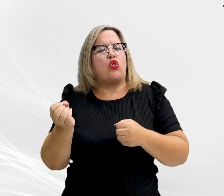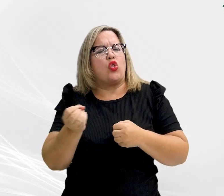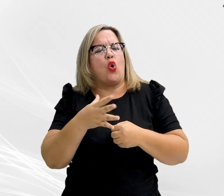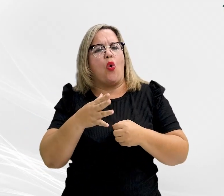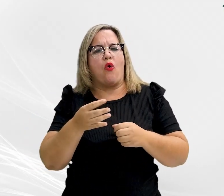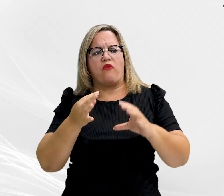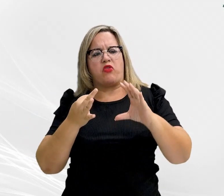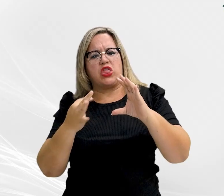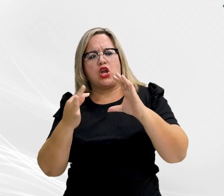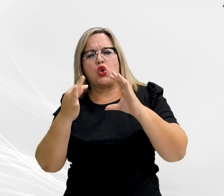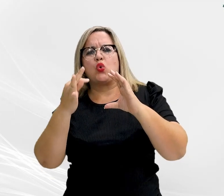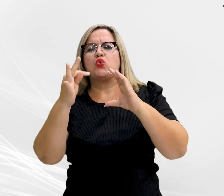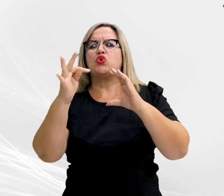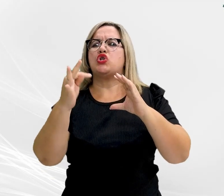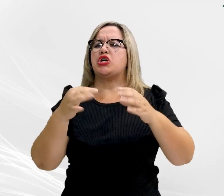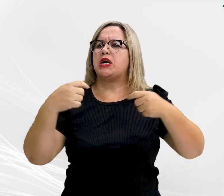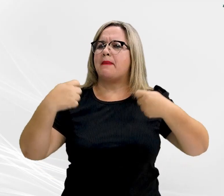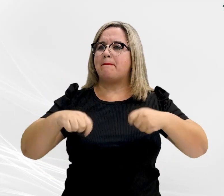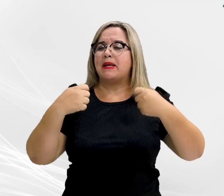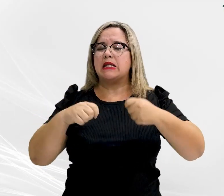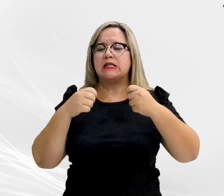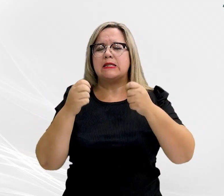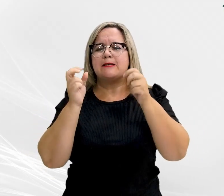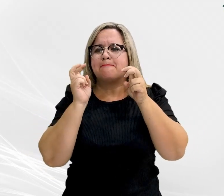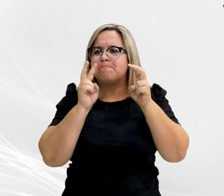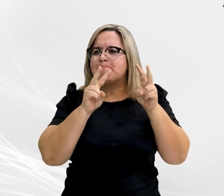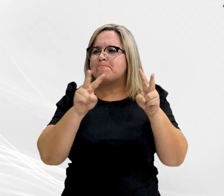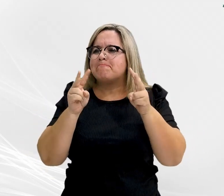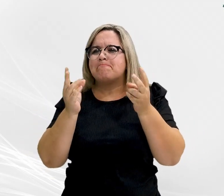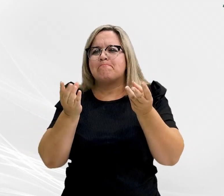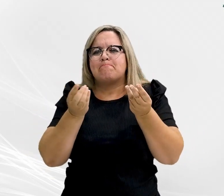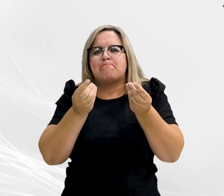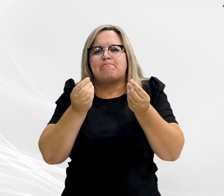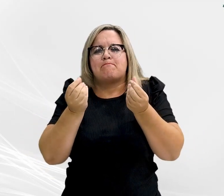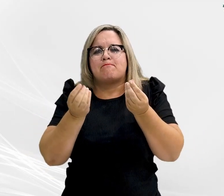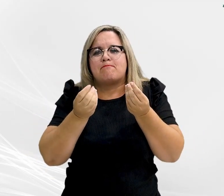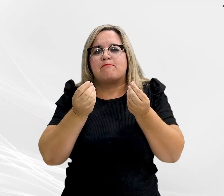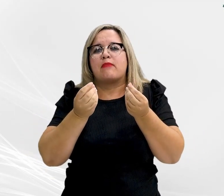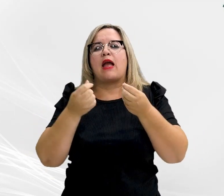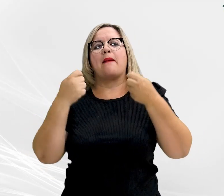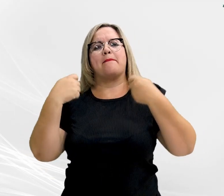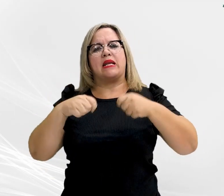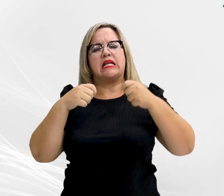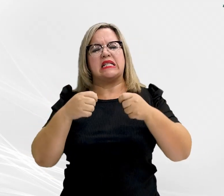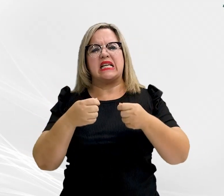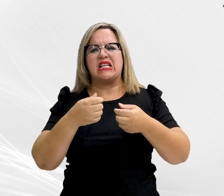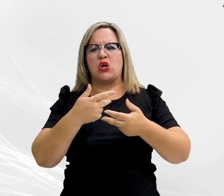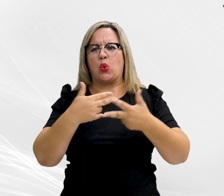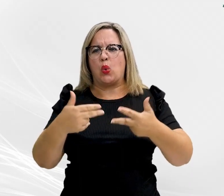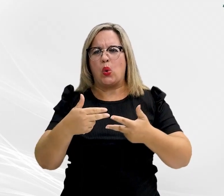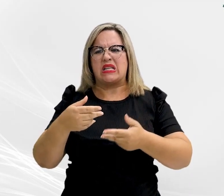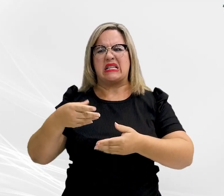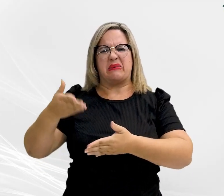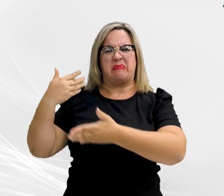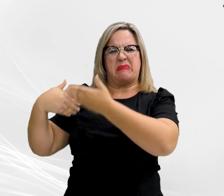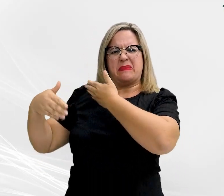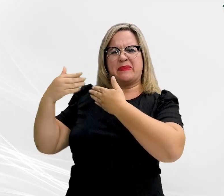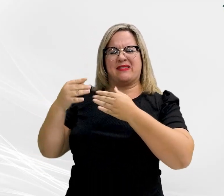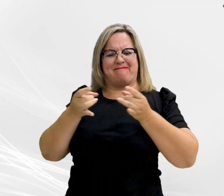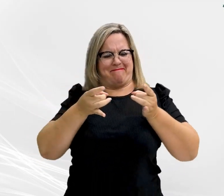envolvidas, que precisam de um olhar mais acurado. É preciso abandonar métodos antigos que não sejam mais